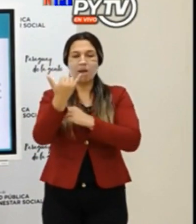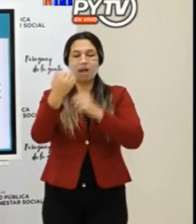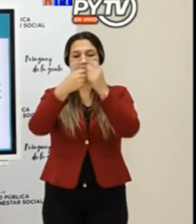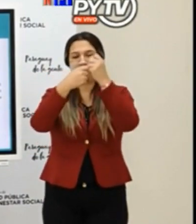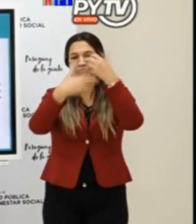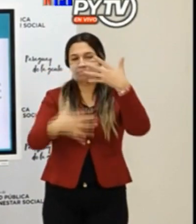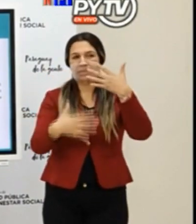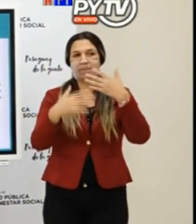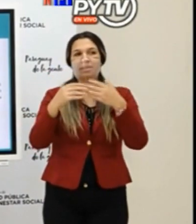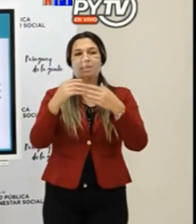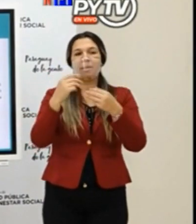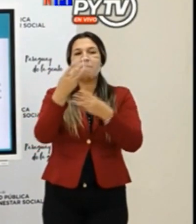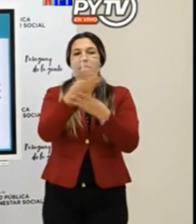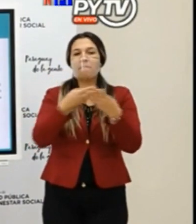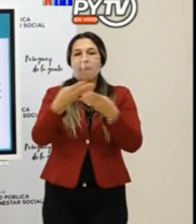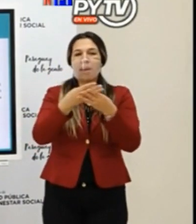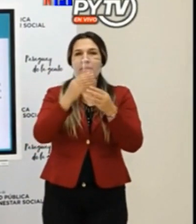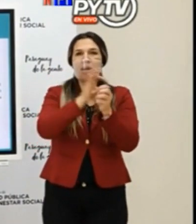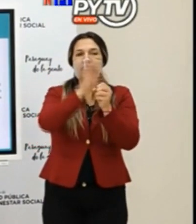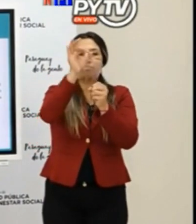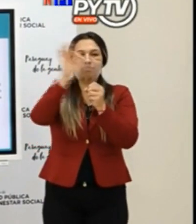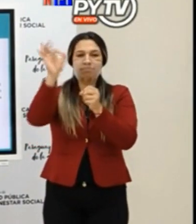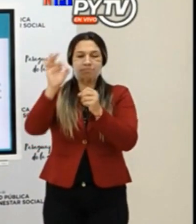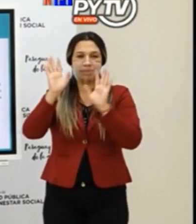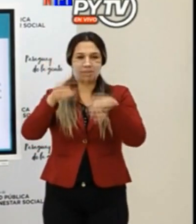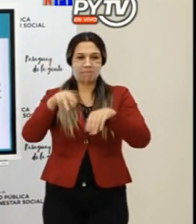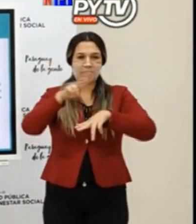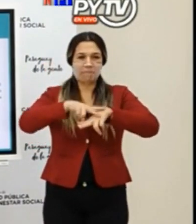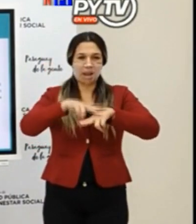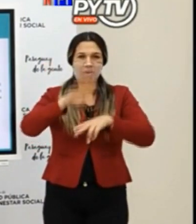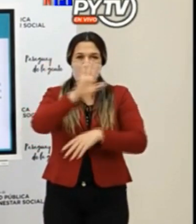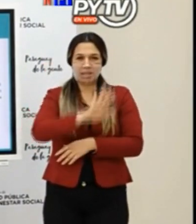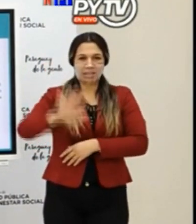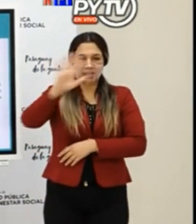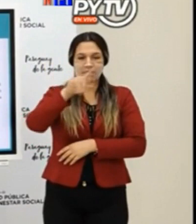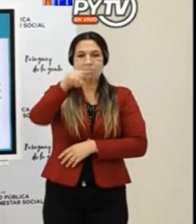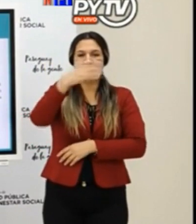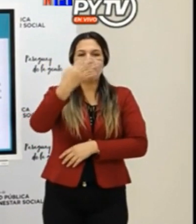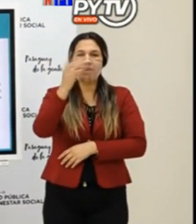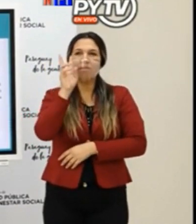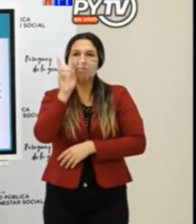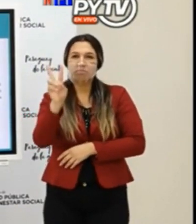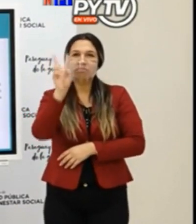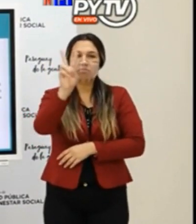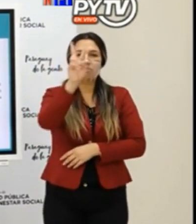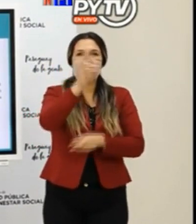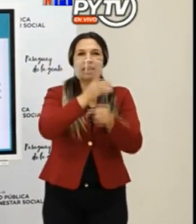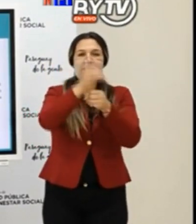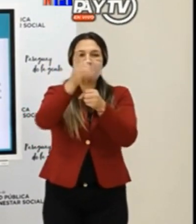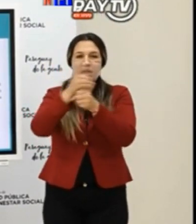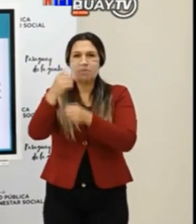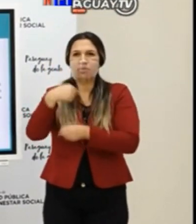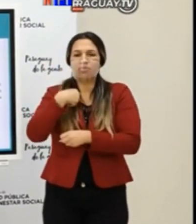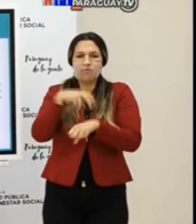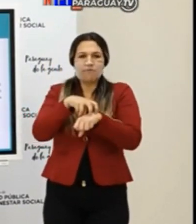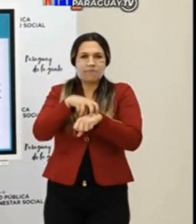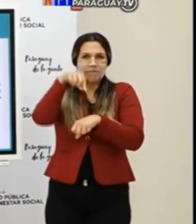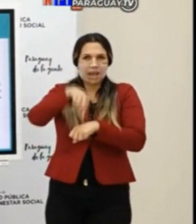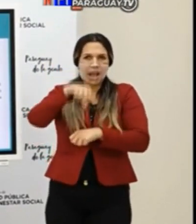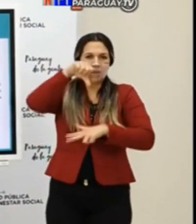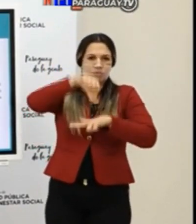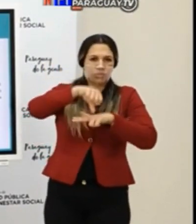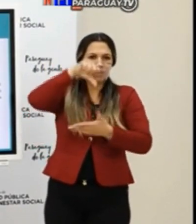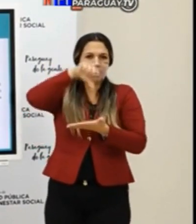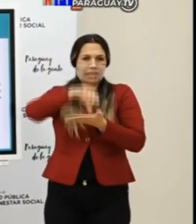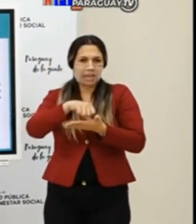los departamentos del país y los municipios. Tenemos que empoderarnos de la situación de nuestro territorio, de nuestro distrito, dónde vivimos, cómo estamos. Si